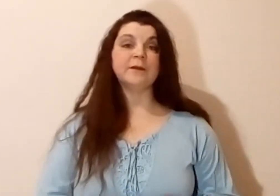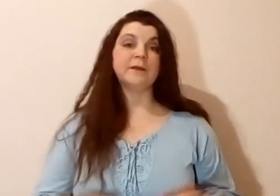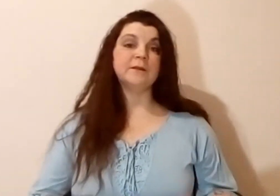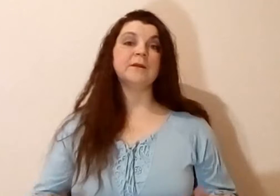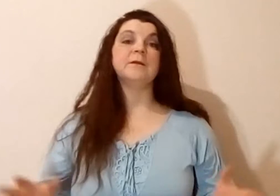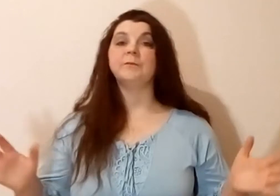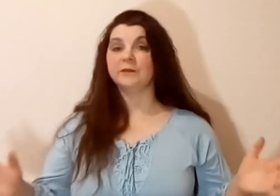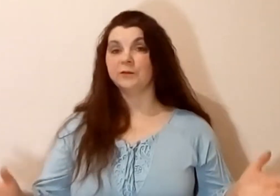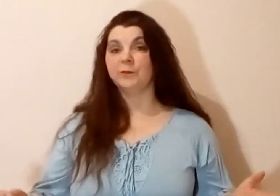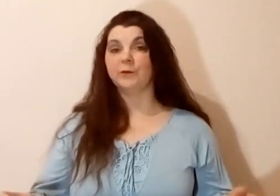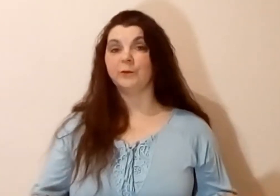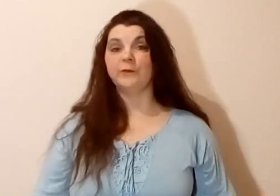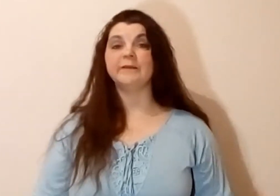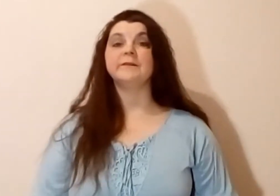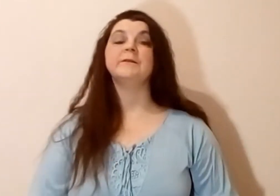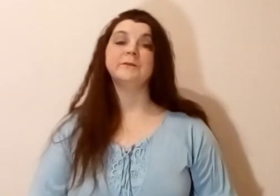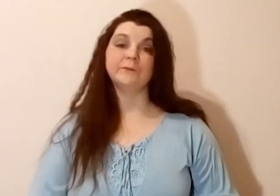это под номером АКМАЗ-2.